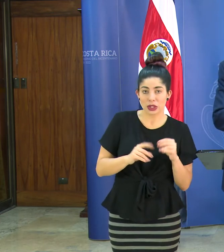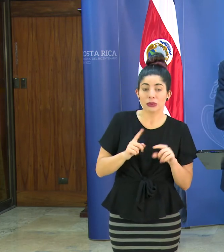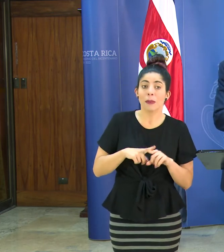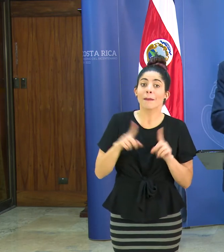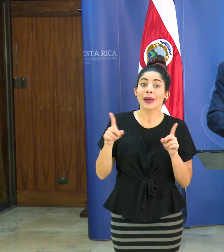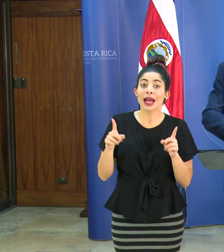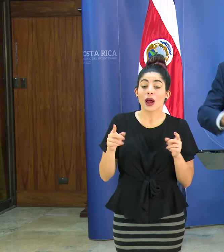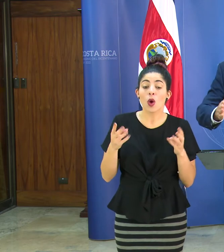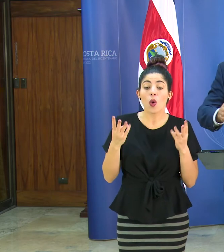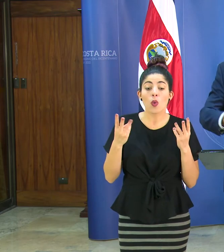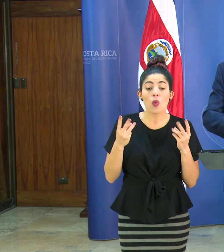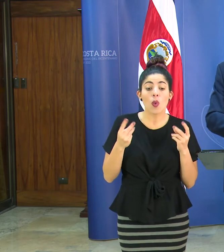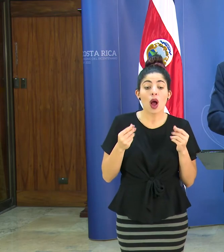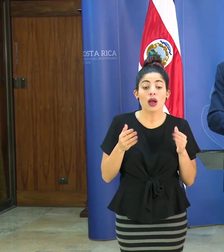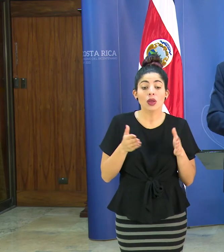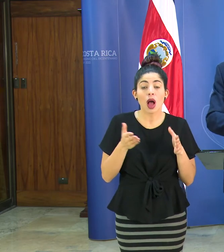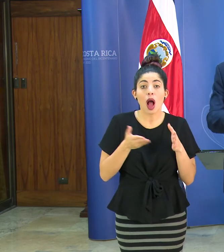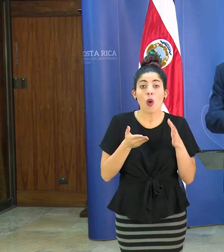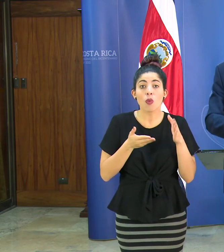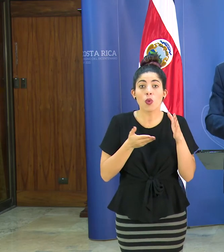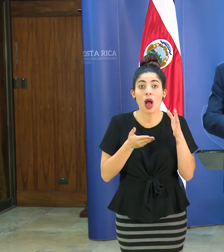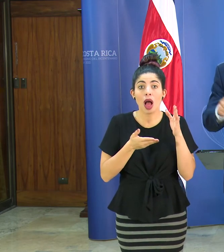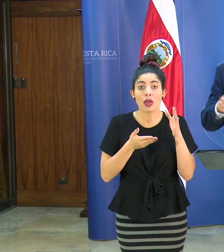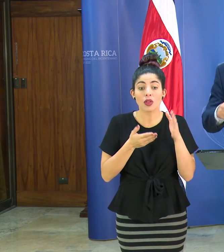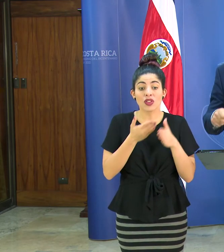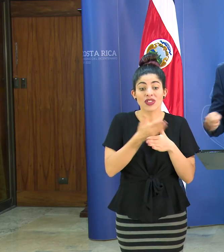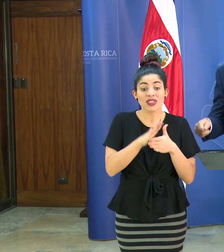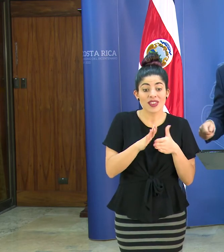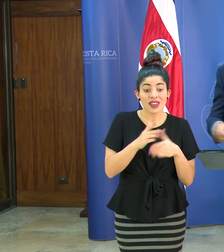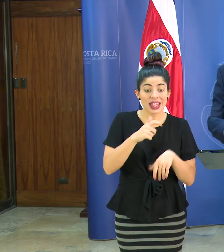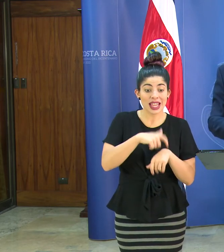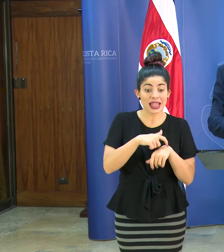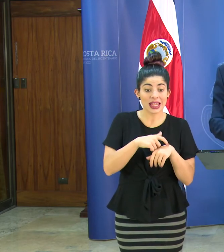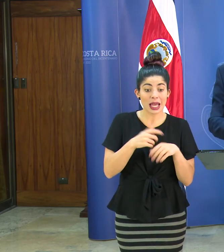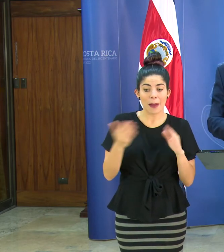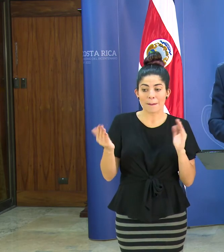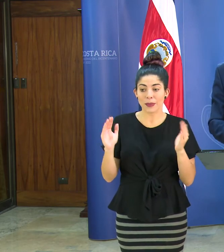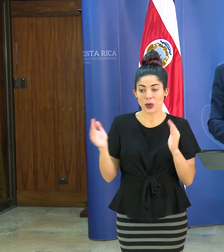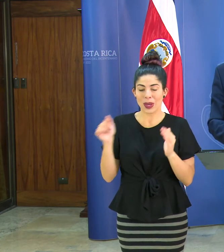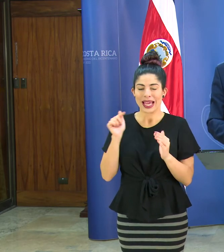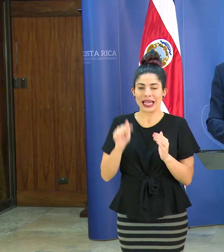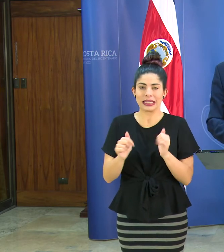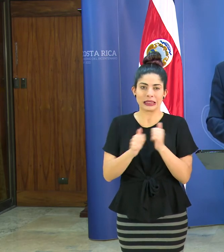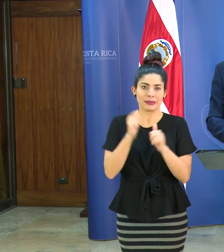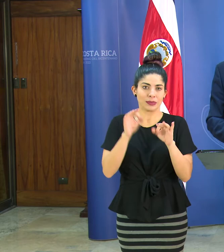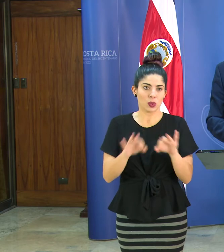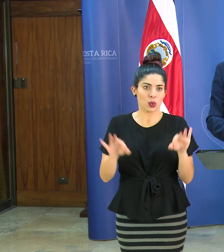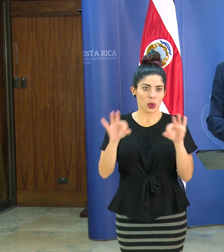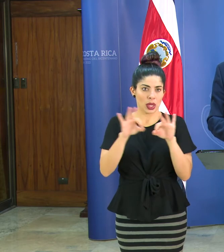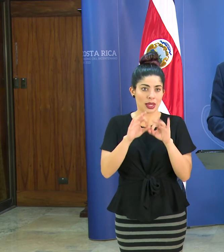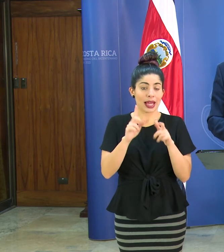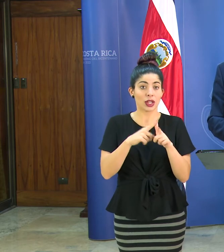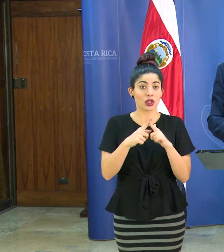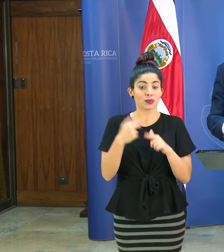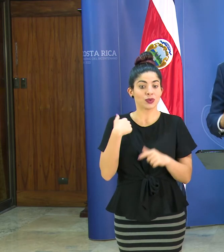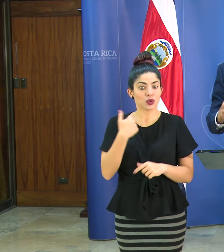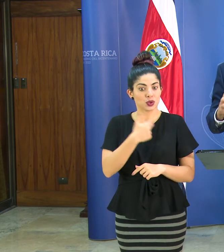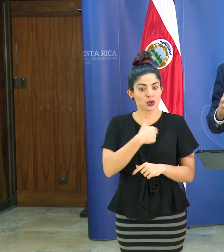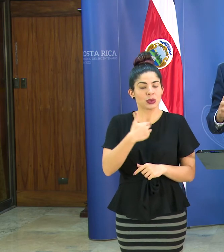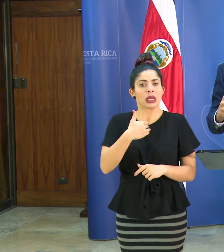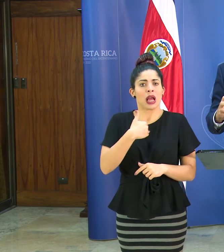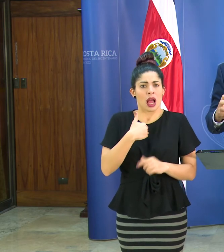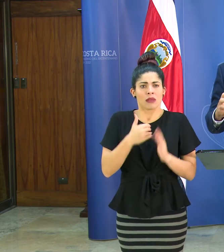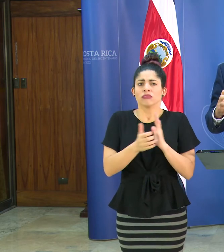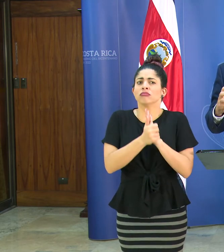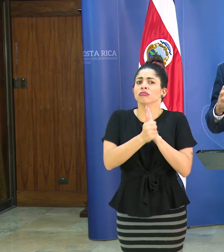acumulado dividido por el tiempo es lo esencial entonces nosotros tenemos una